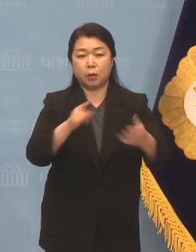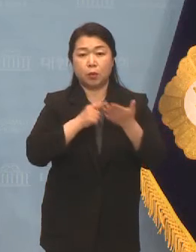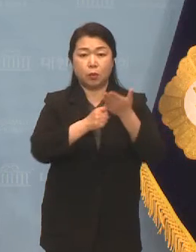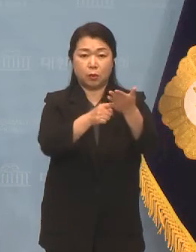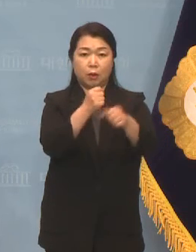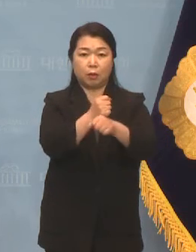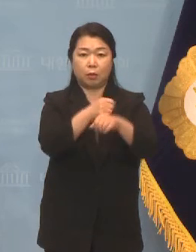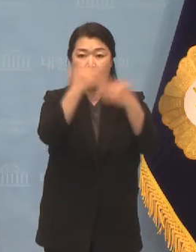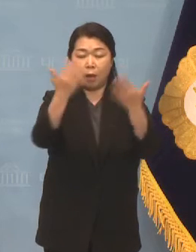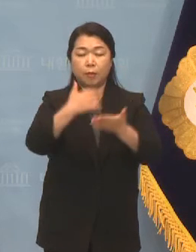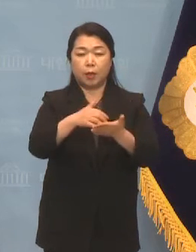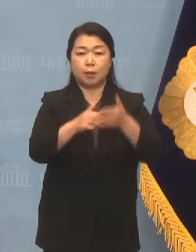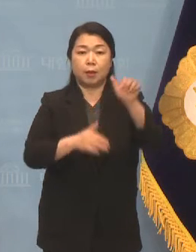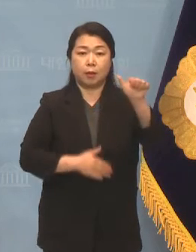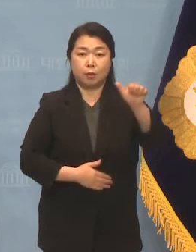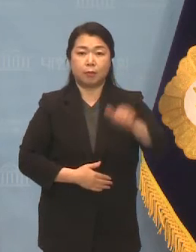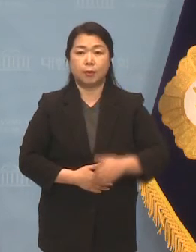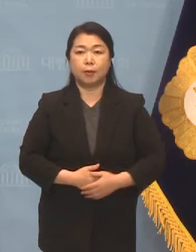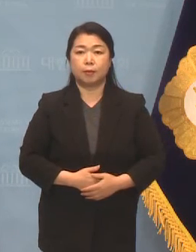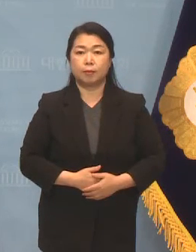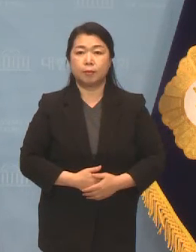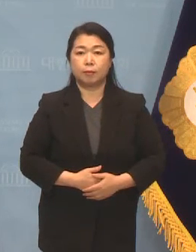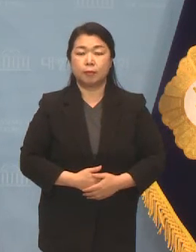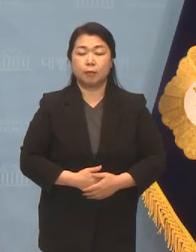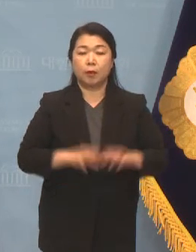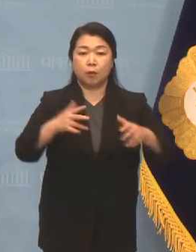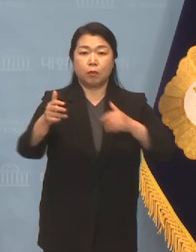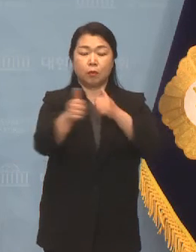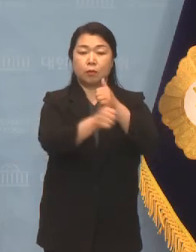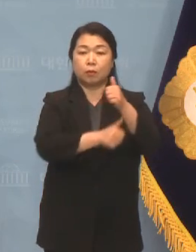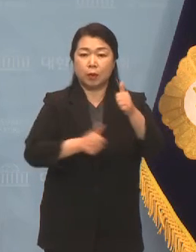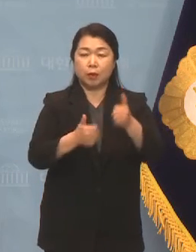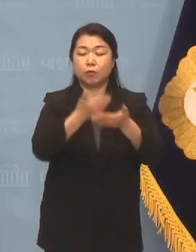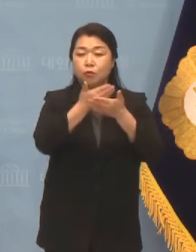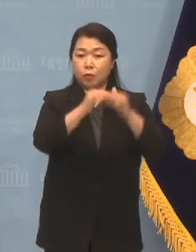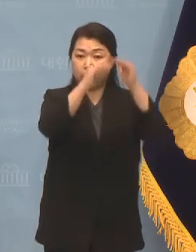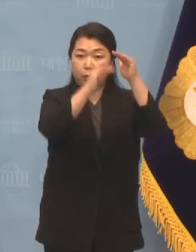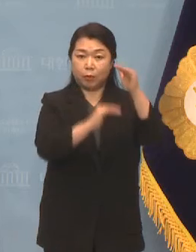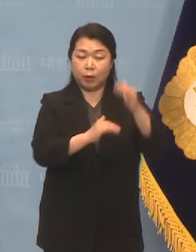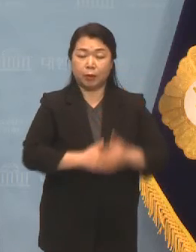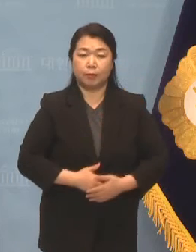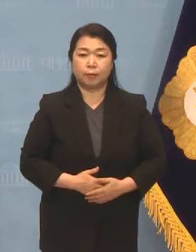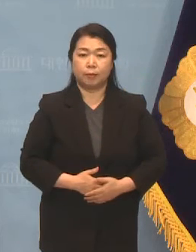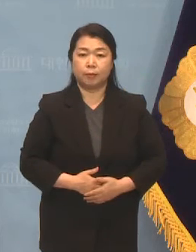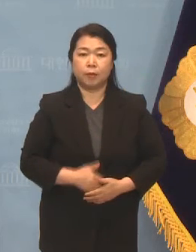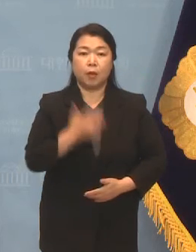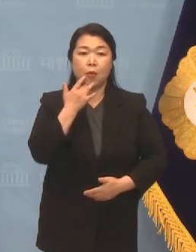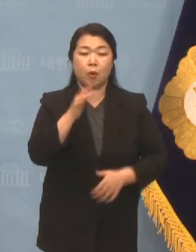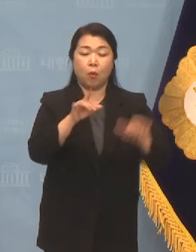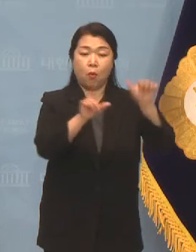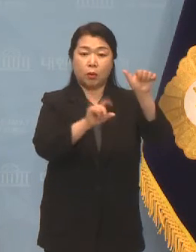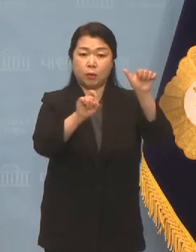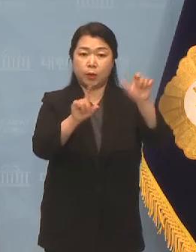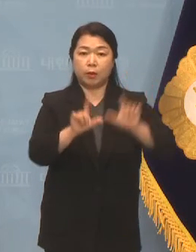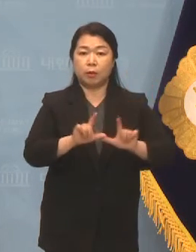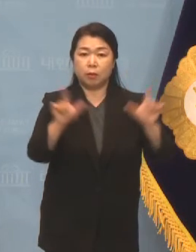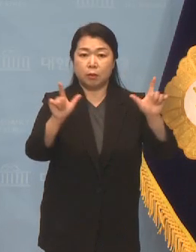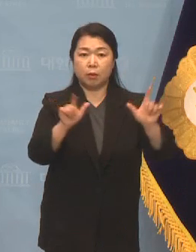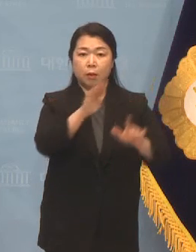청원 등 총 5건입니다. 끝으로 국회 주요 일정입니다. 화요일 5월 11일